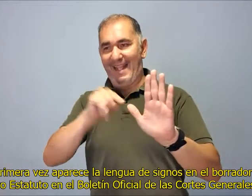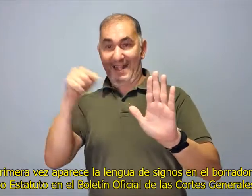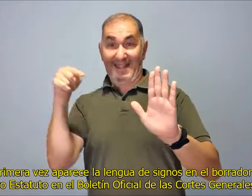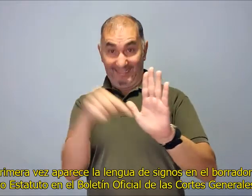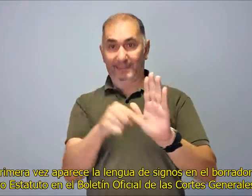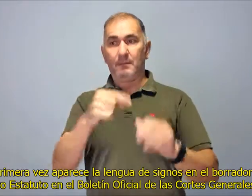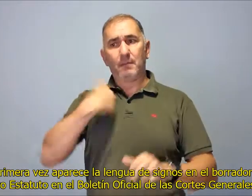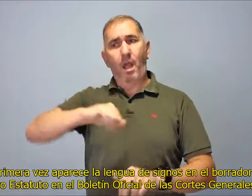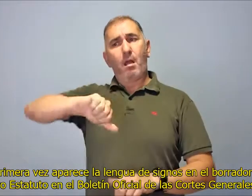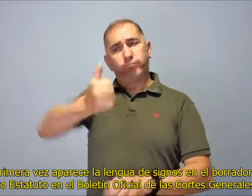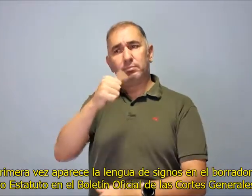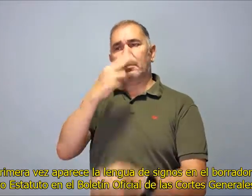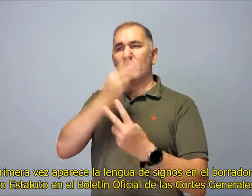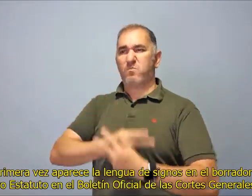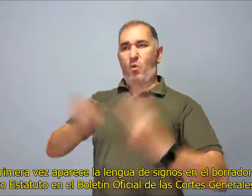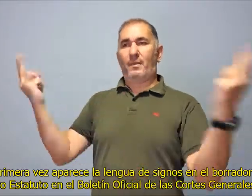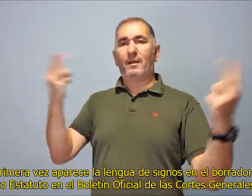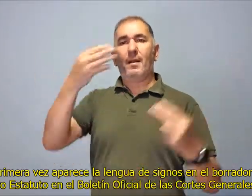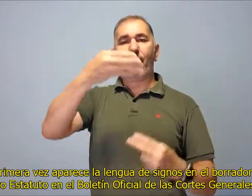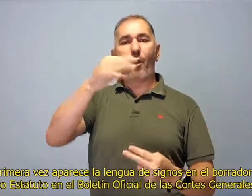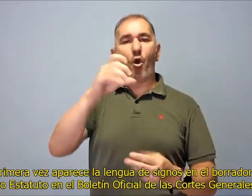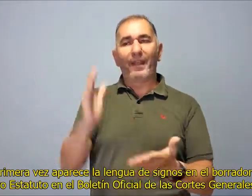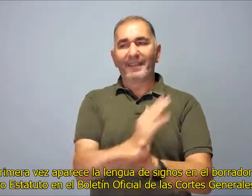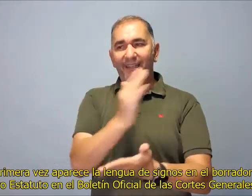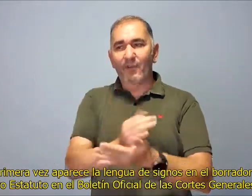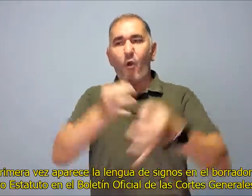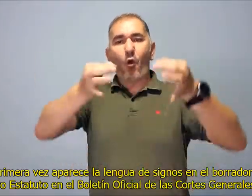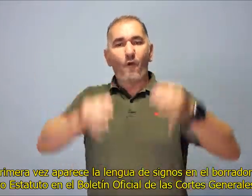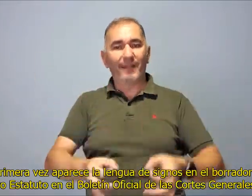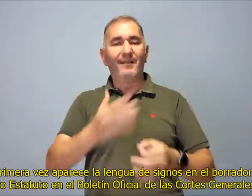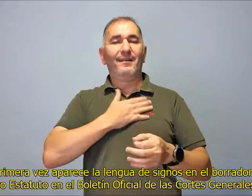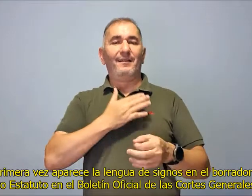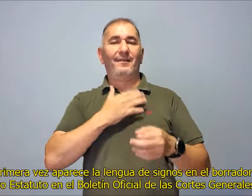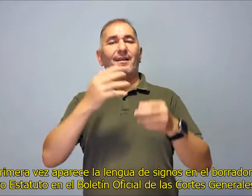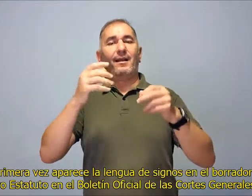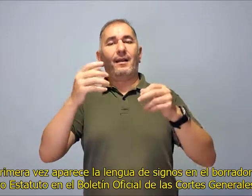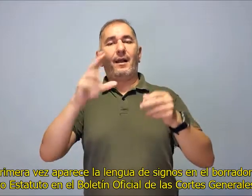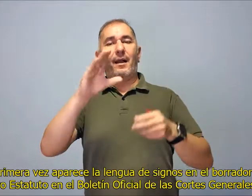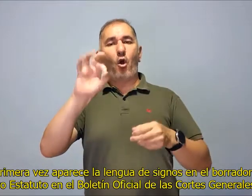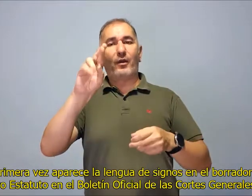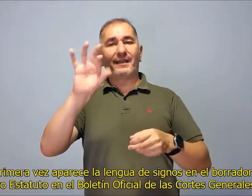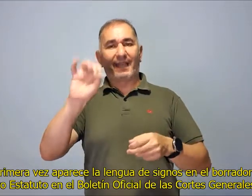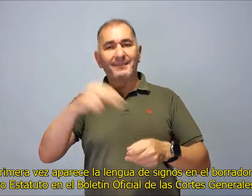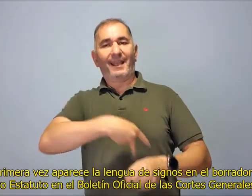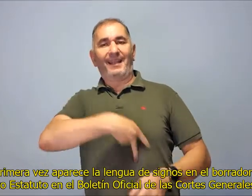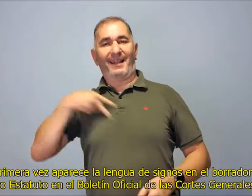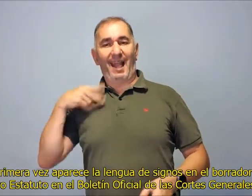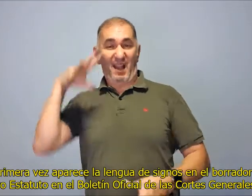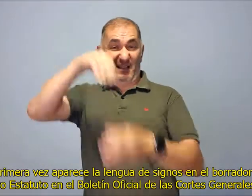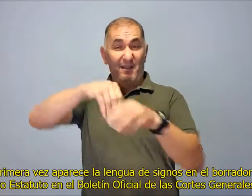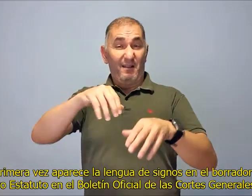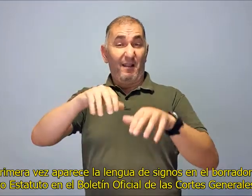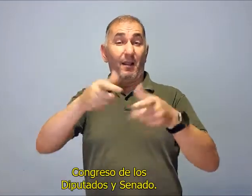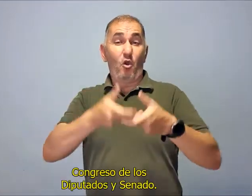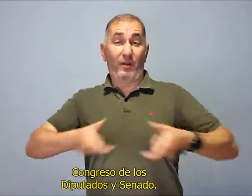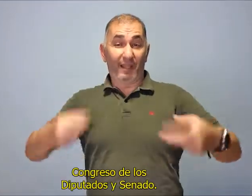Y por primera vez aparece la lengua de signos en el borrador del nuevo Estatuto en el Boletín Oficial de las Cortes